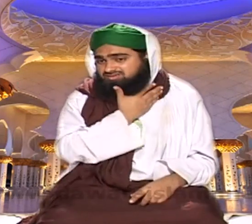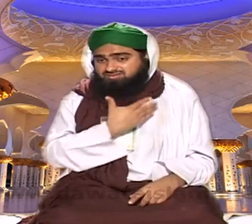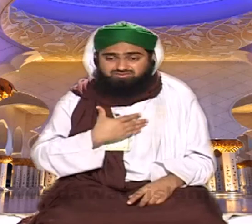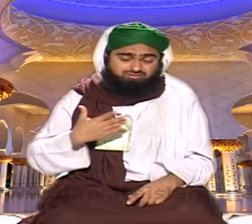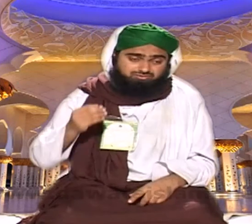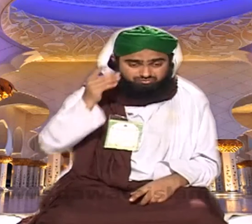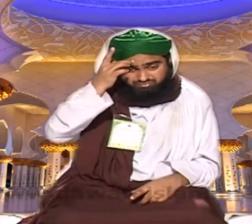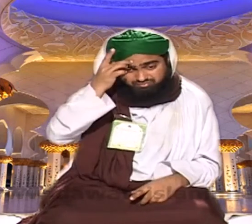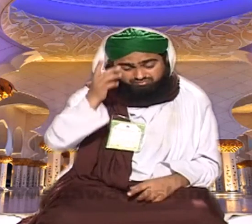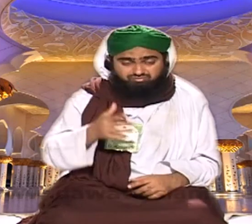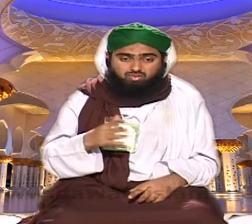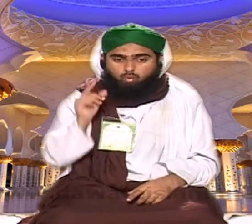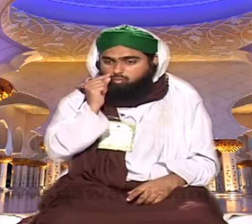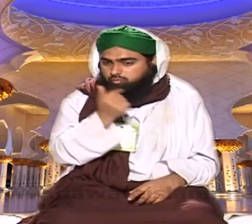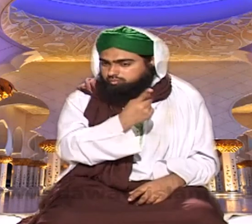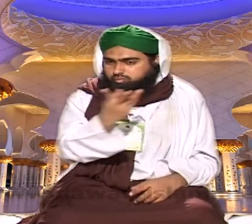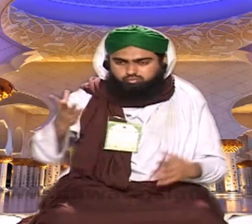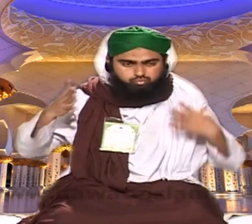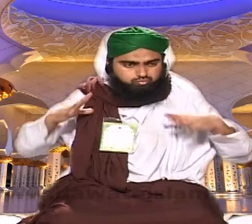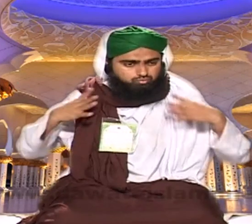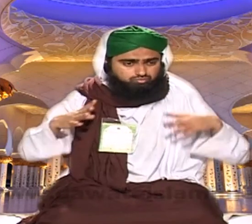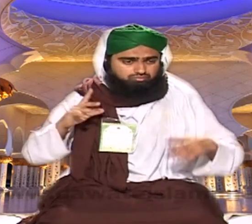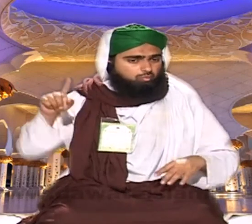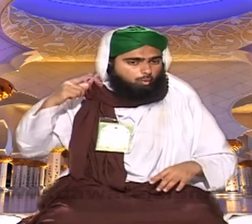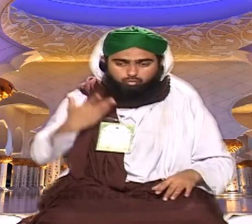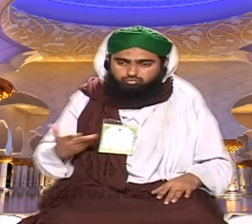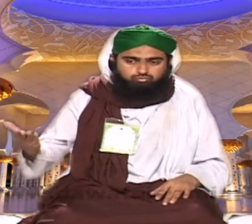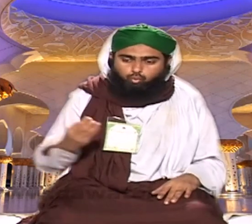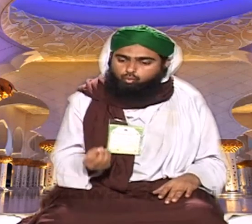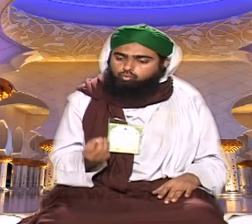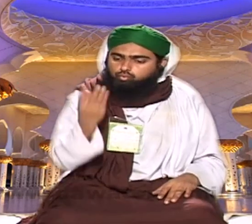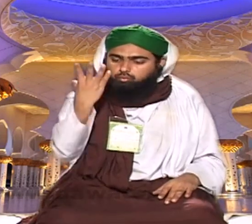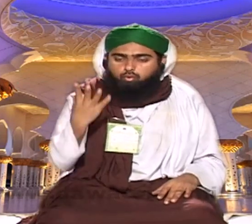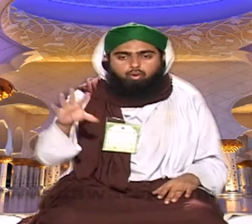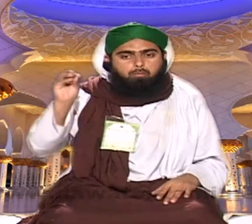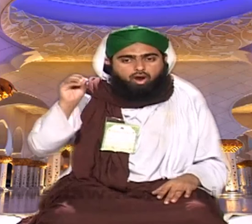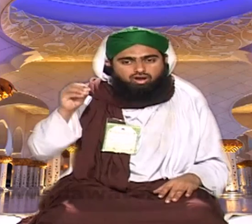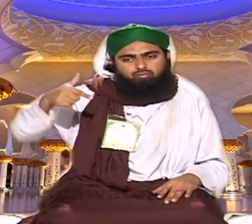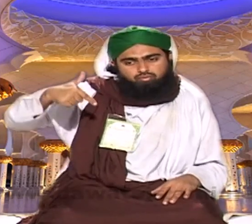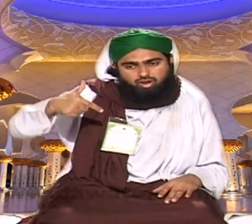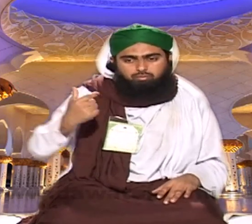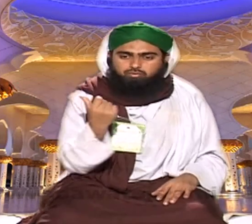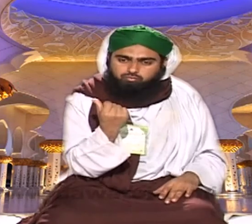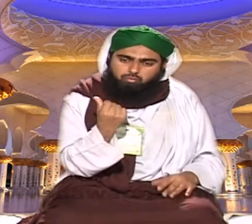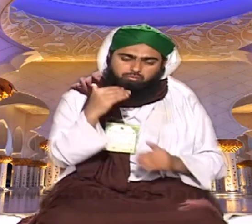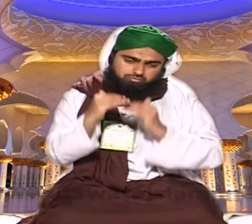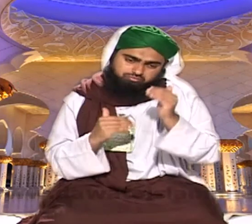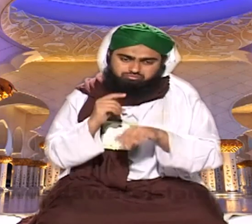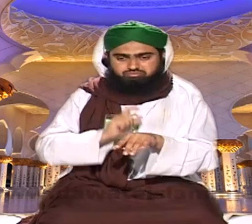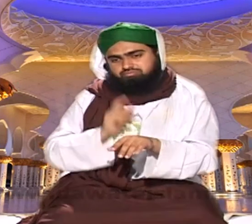کیونکہ جس کا احساس ہوتا ہے یہ مزدور لوگ ہوتے ہیں لیبر صبح ان کی دیوٹیاں ہوتی ہیں پانچ بجے کسی کی سات